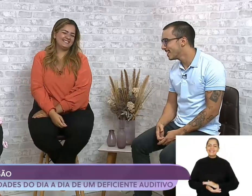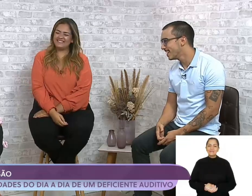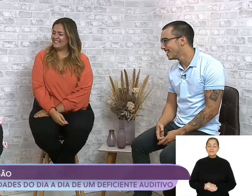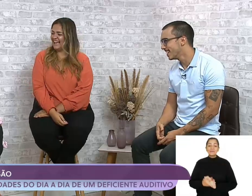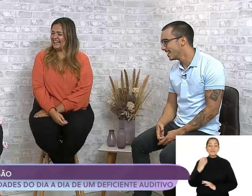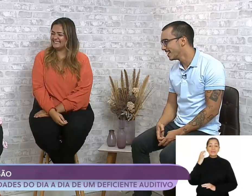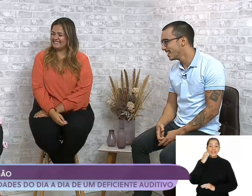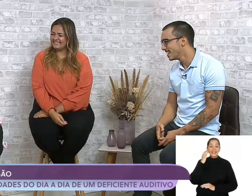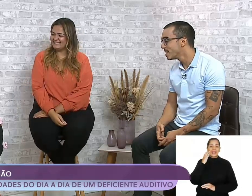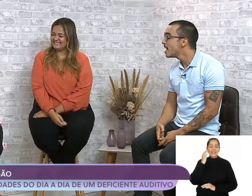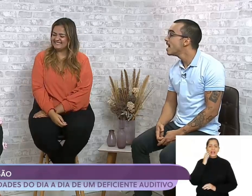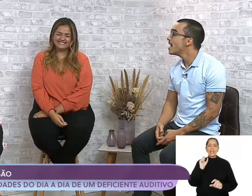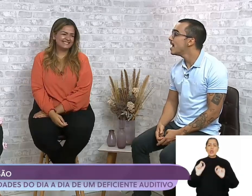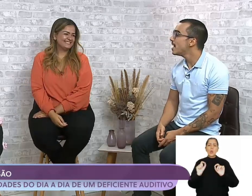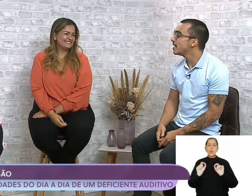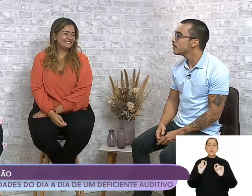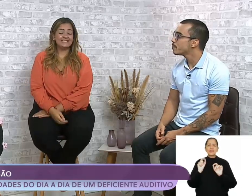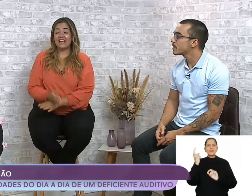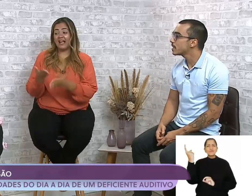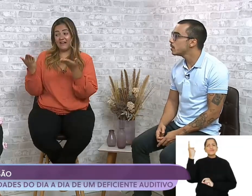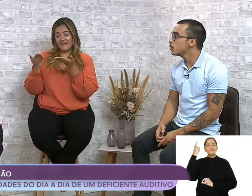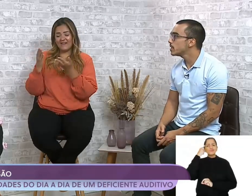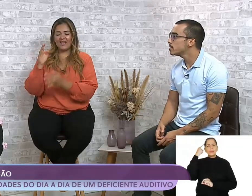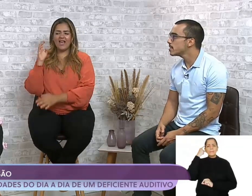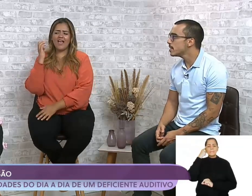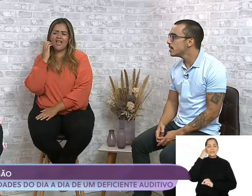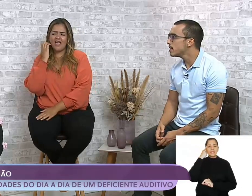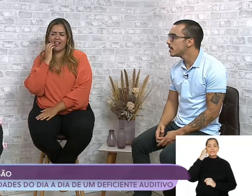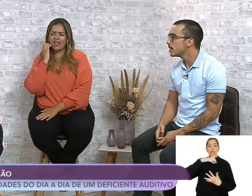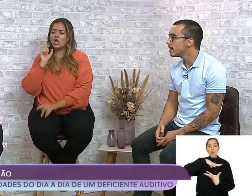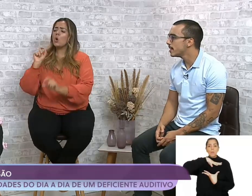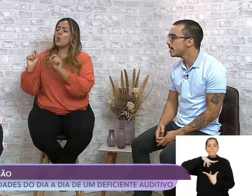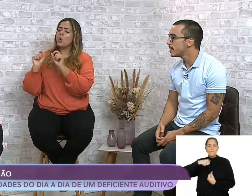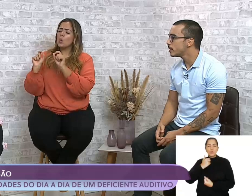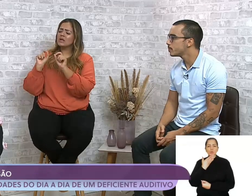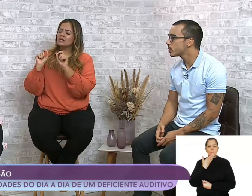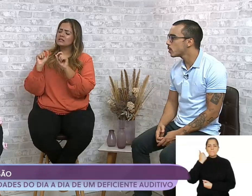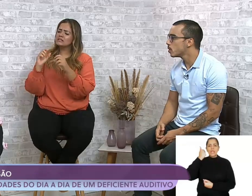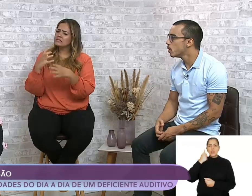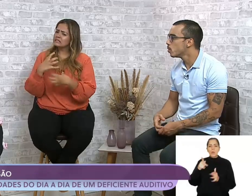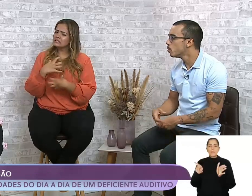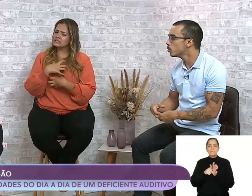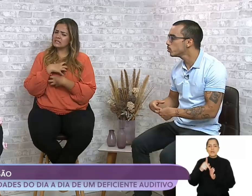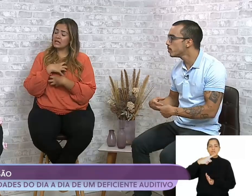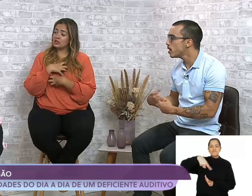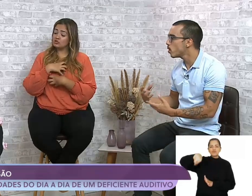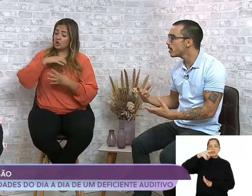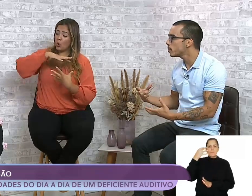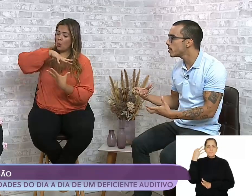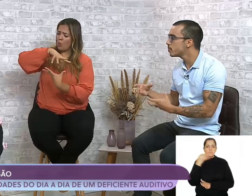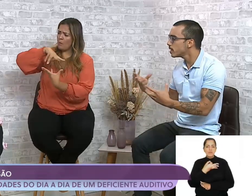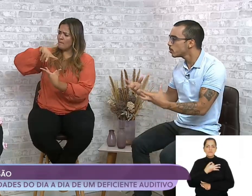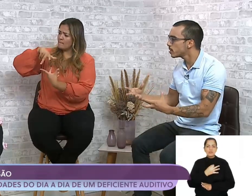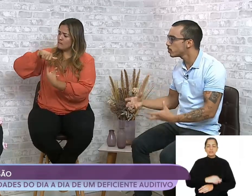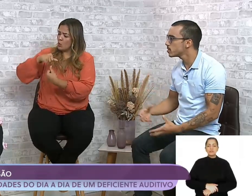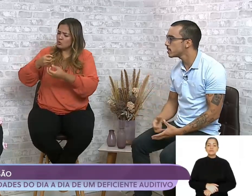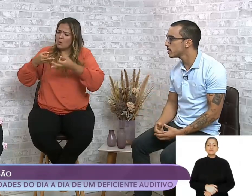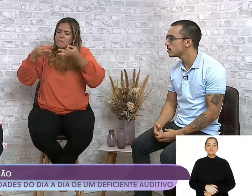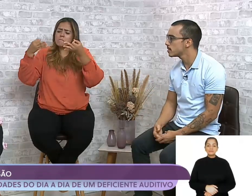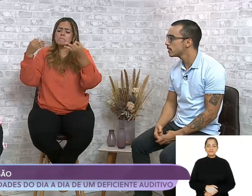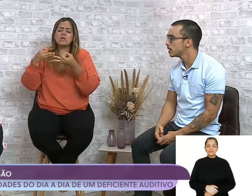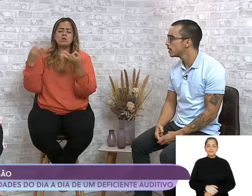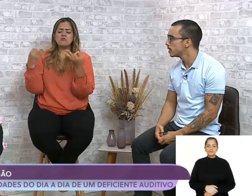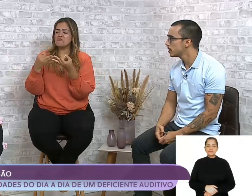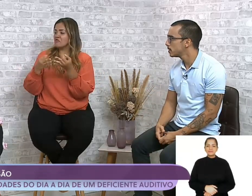Obrigada, obrigada. Ellen, o que seria o mundo melhor e perfeito para